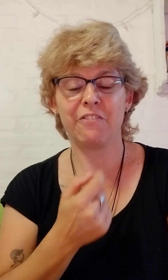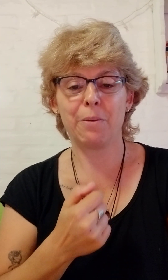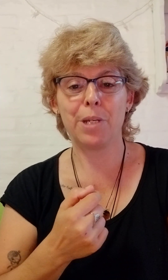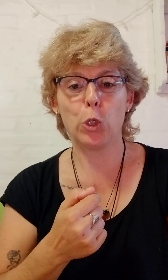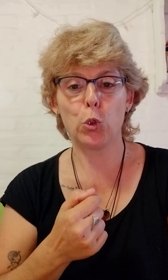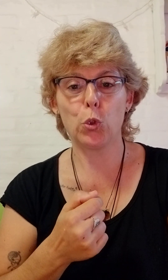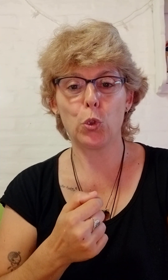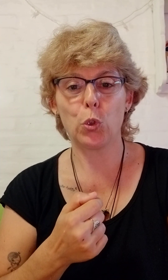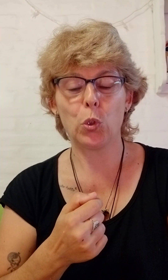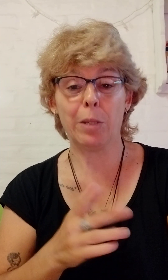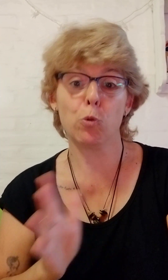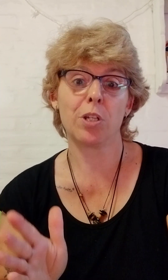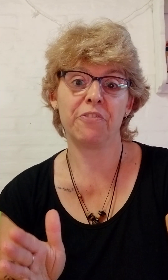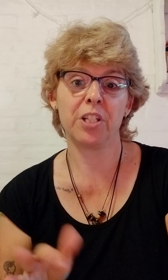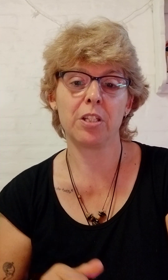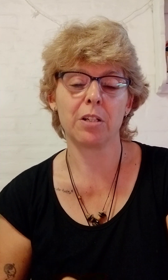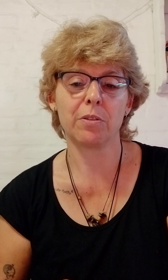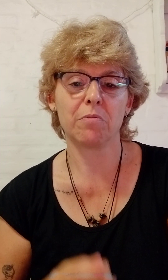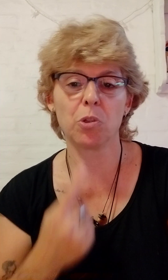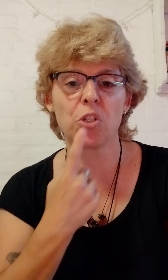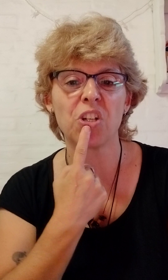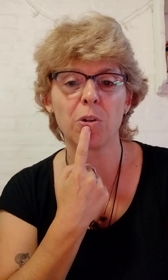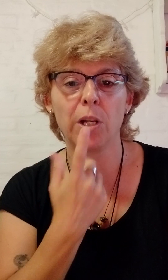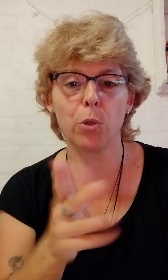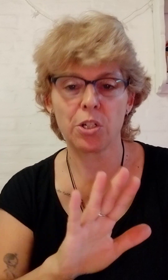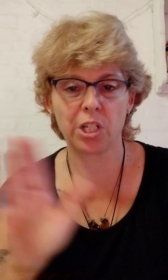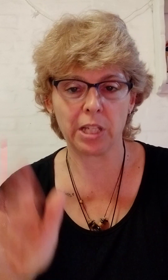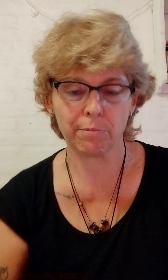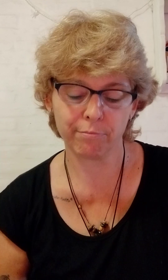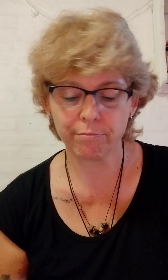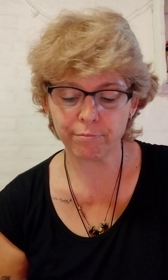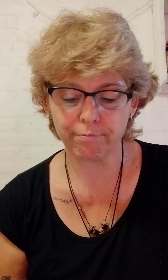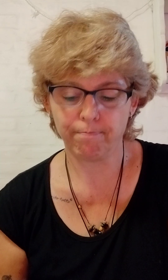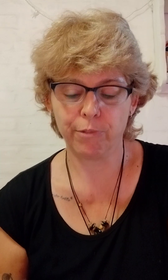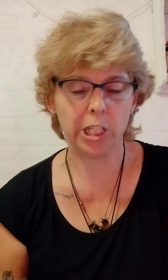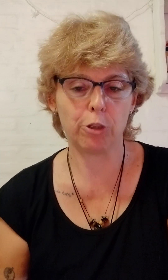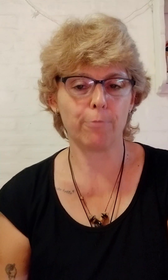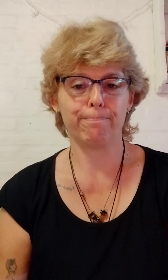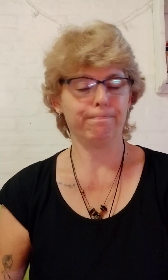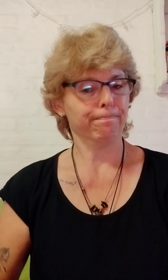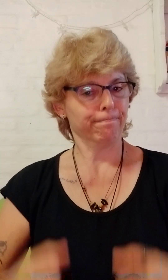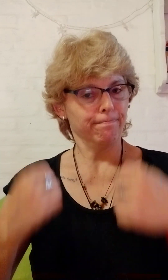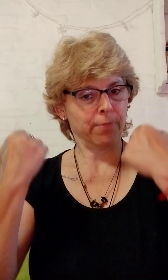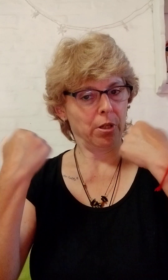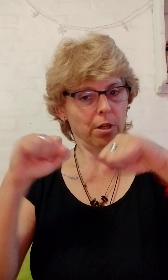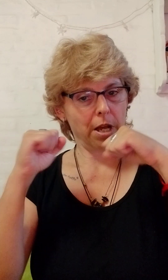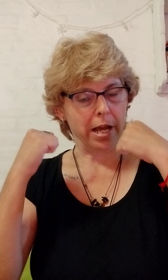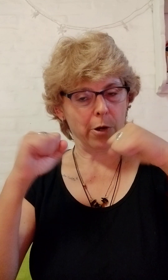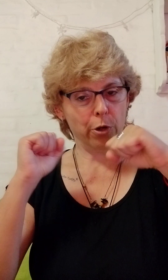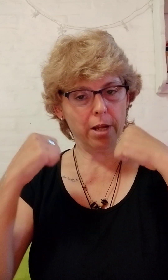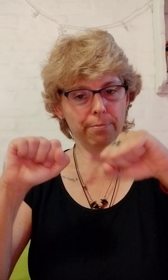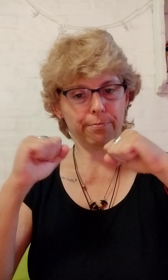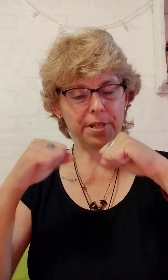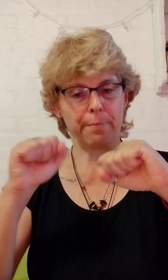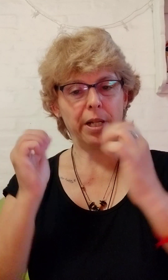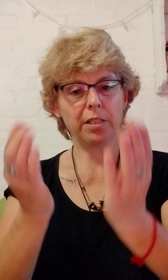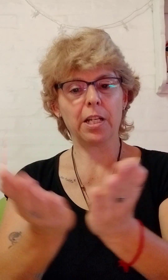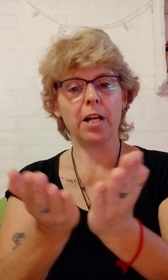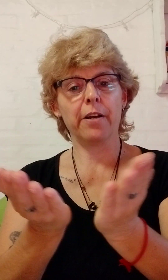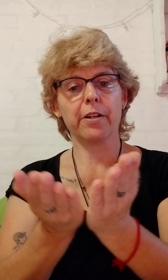Enfermero. Hay mucha diferencia. Entonces ya con la boca ya está. Listo. Ahora. A practicar.